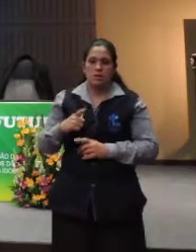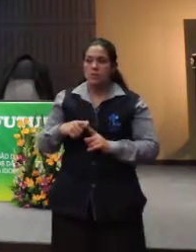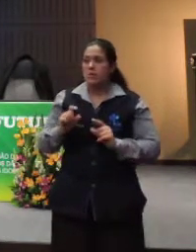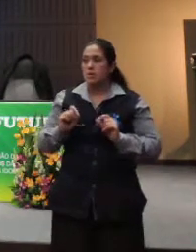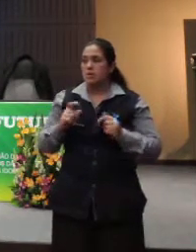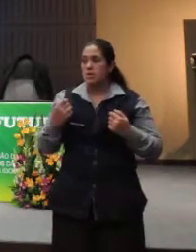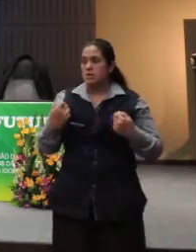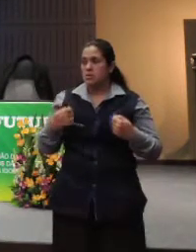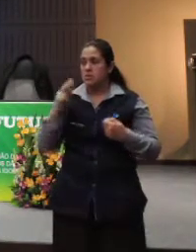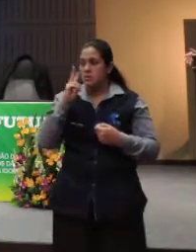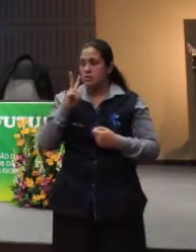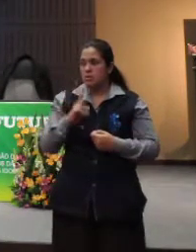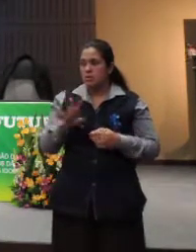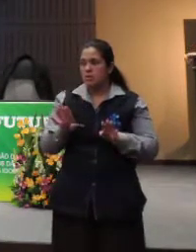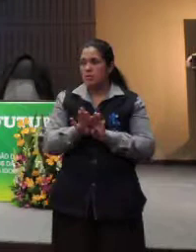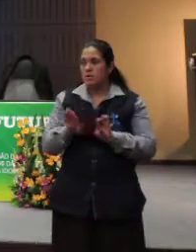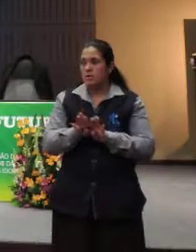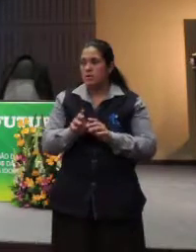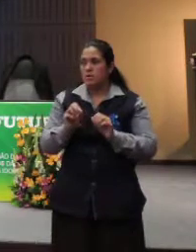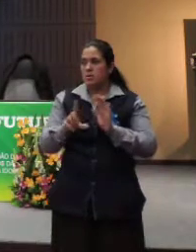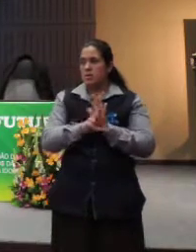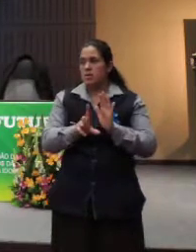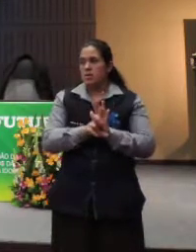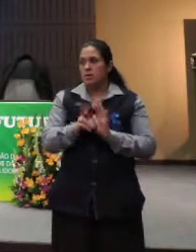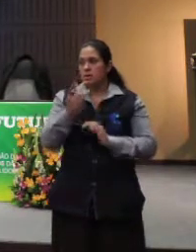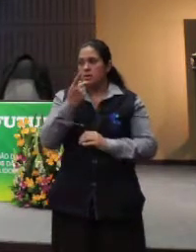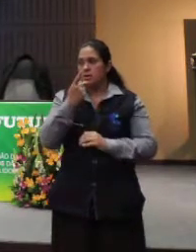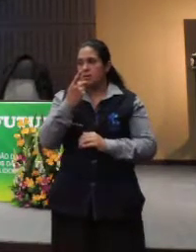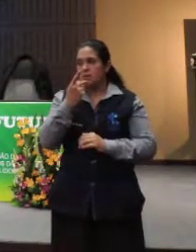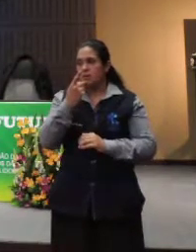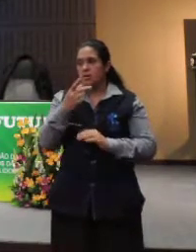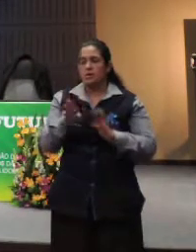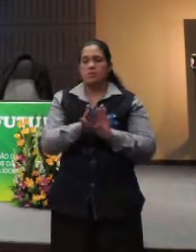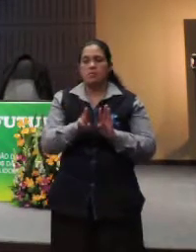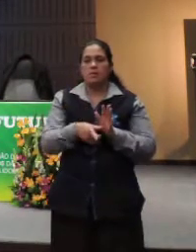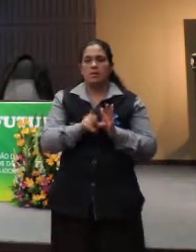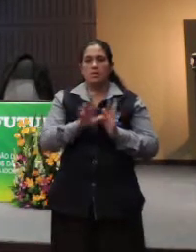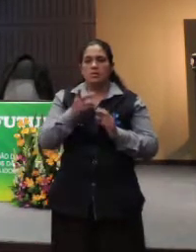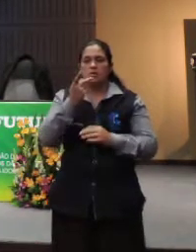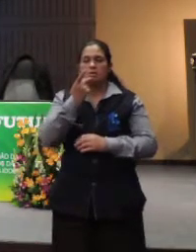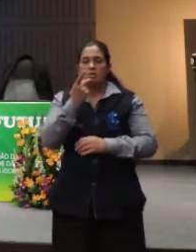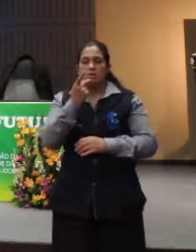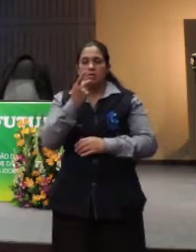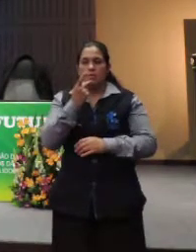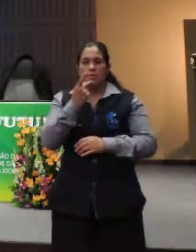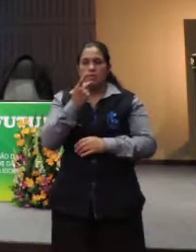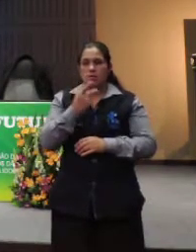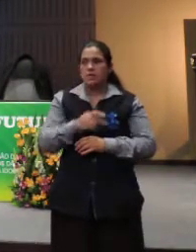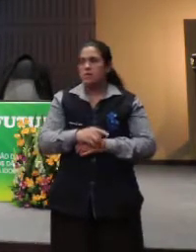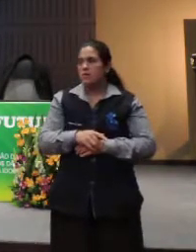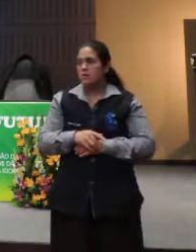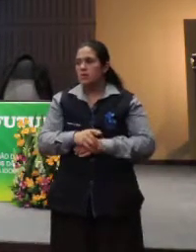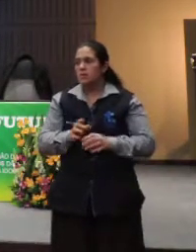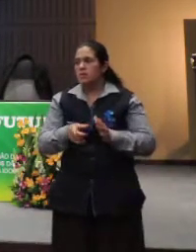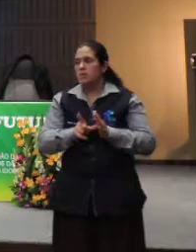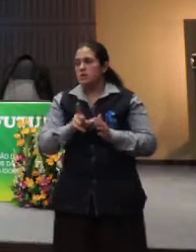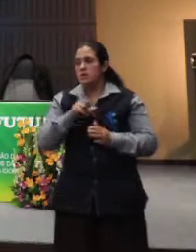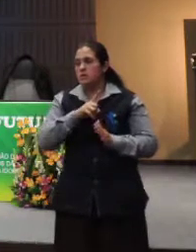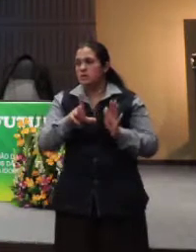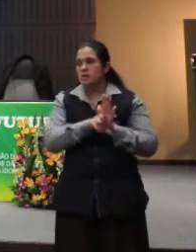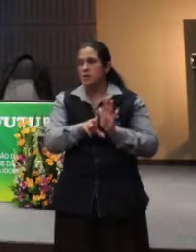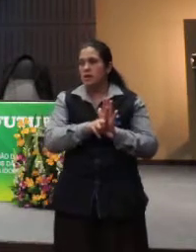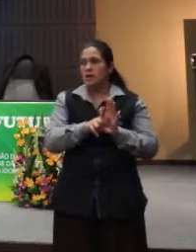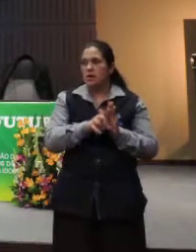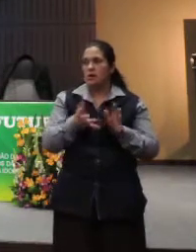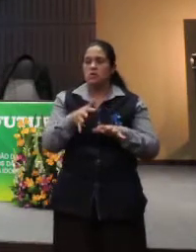Mas o que nós vemos, e a própria legislação anterior era assim, o nosso código civil antigo, antes da lei brasileira de